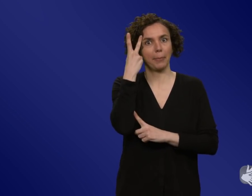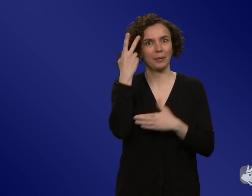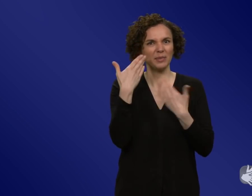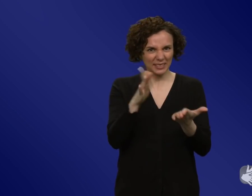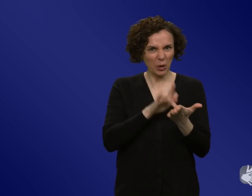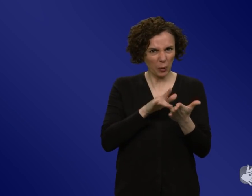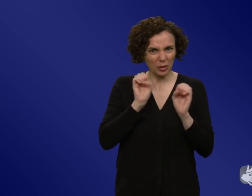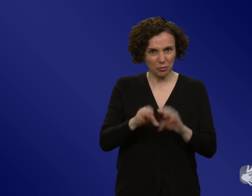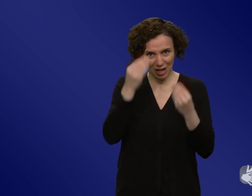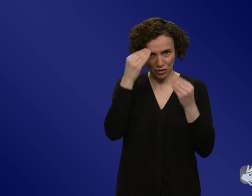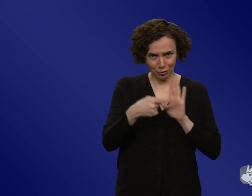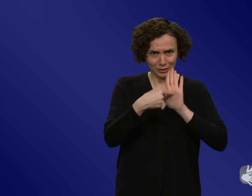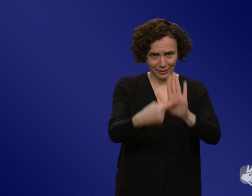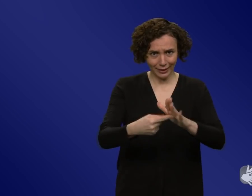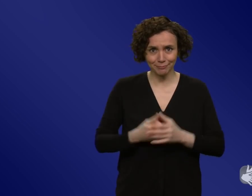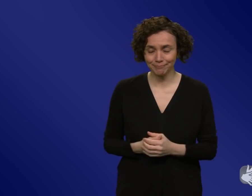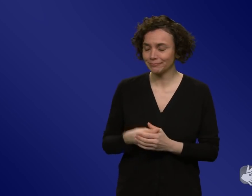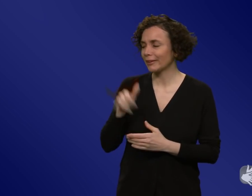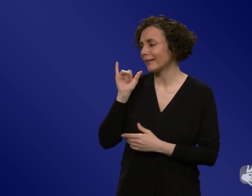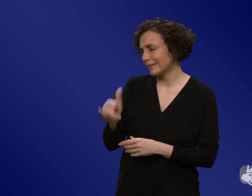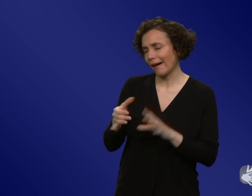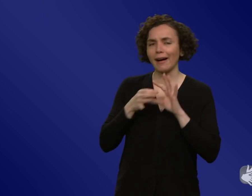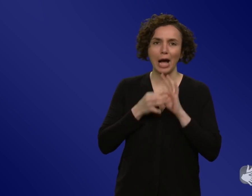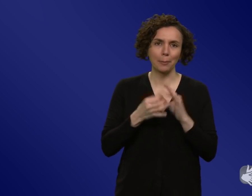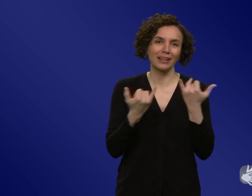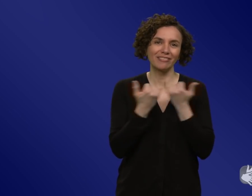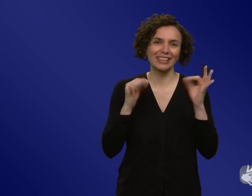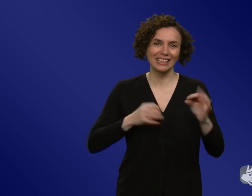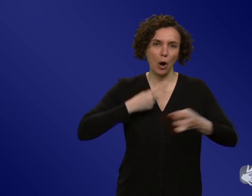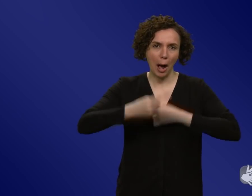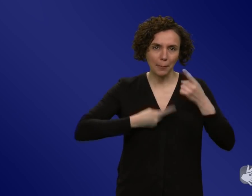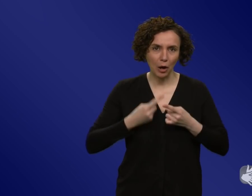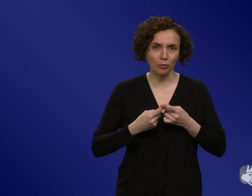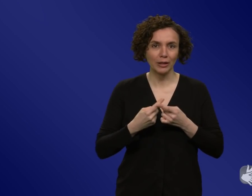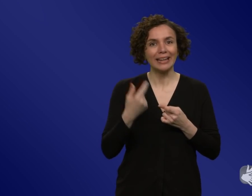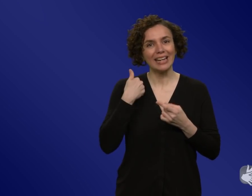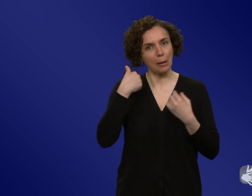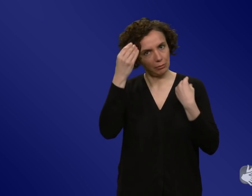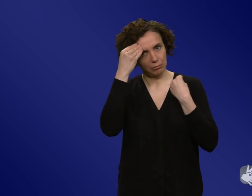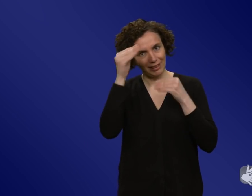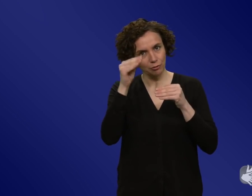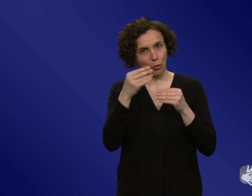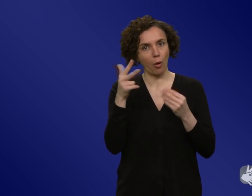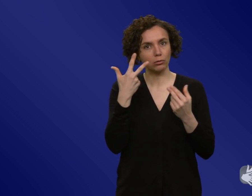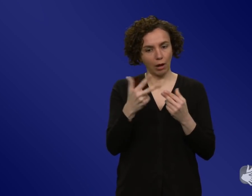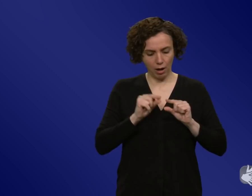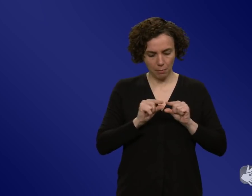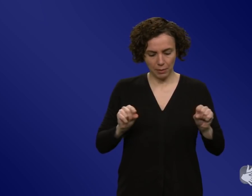das macht. Also dieses Fakten-Sandwich, was Frau Jenny gerade beschrieben hat, das ist jetzt im Moment state of the art, also dass man wirklich den Fakt